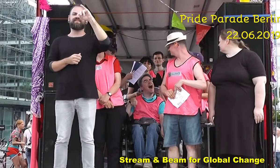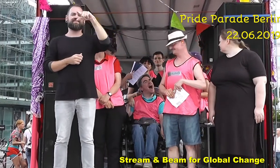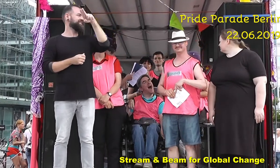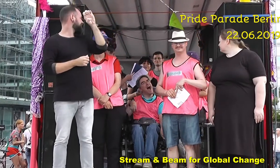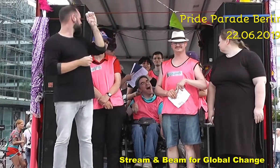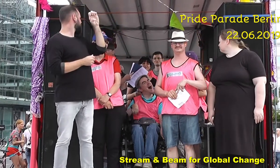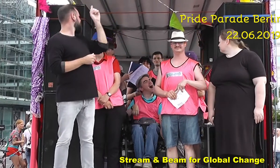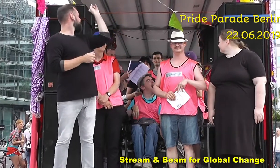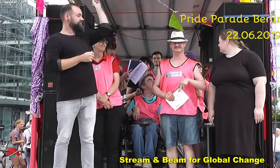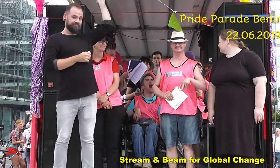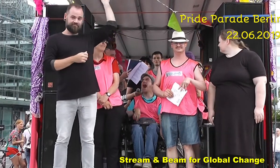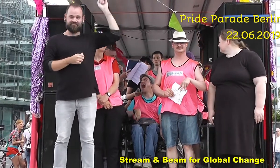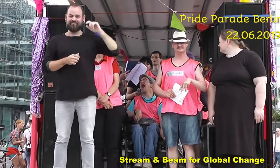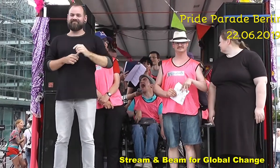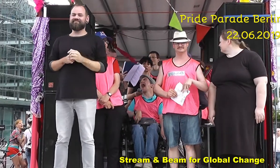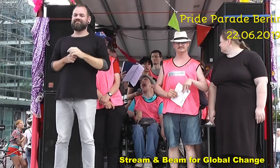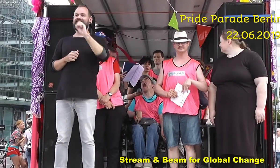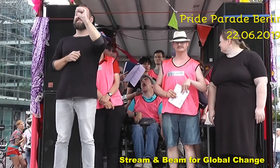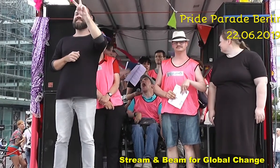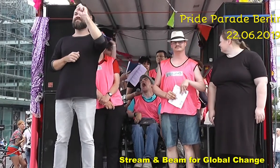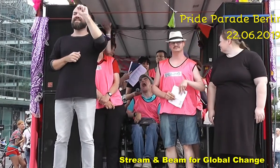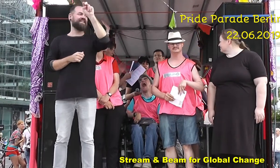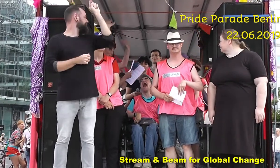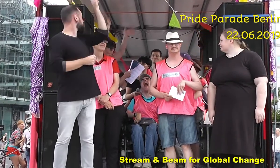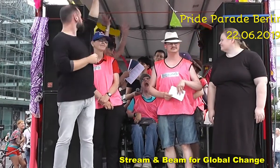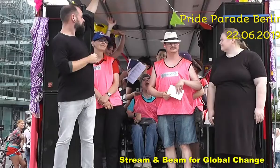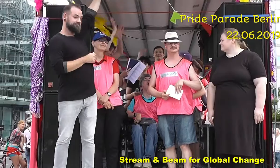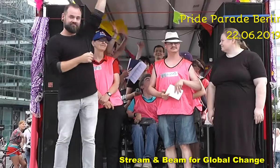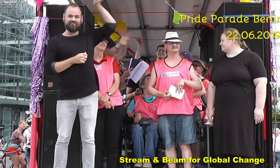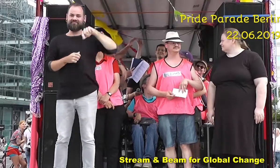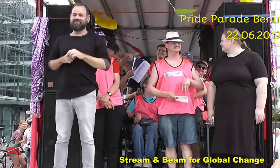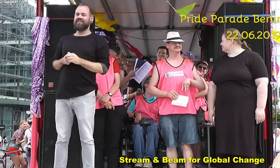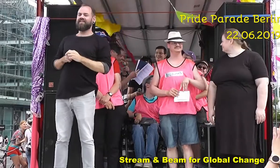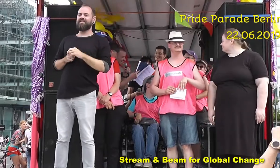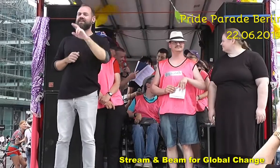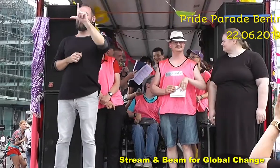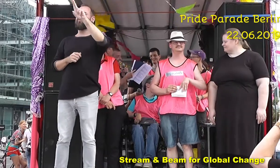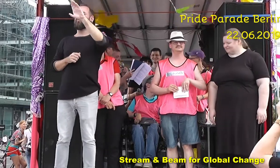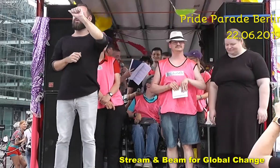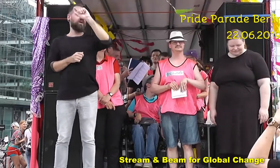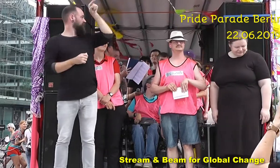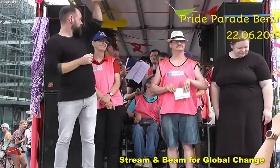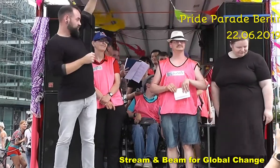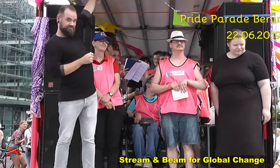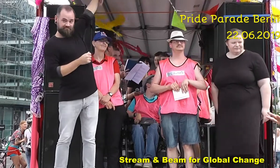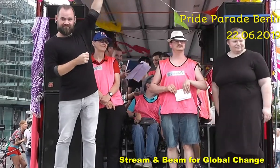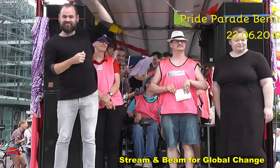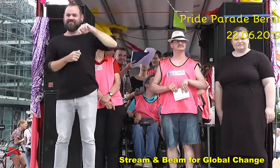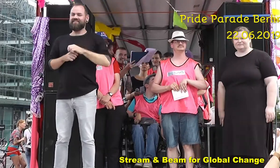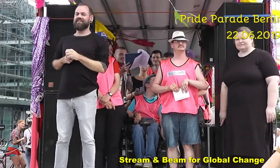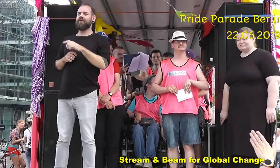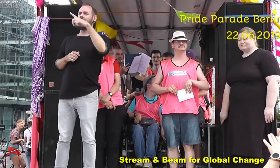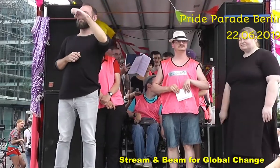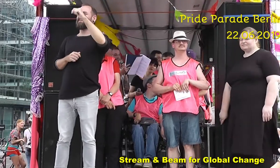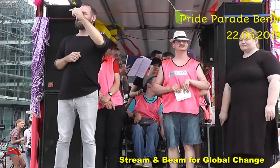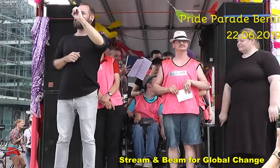und Luca. Ah, und Peter, Entschuldigung. Ralf und Alexandra